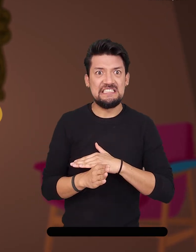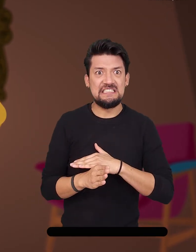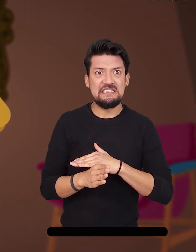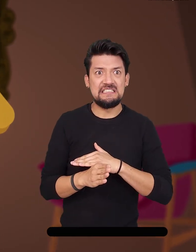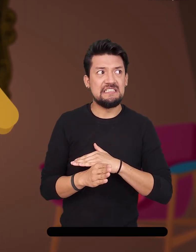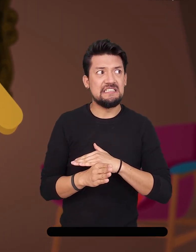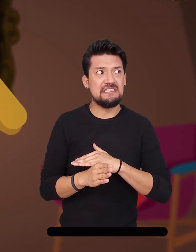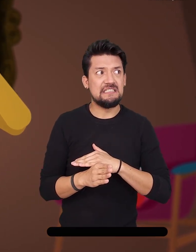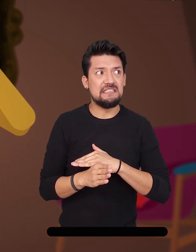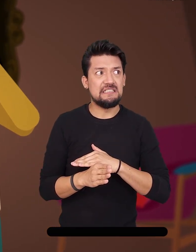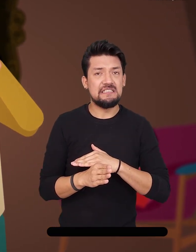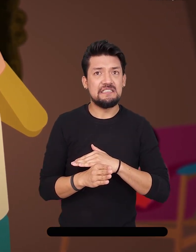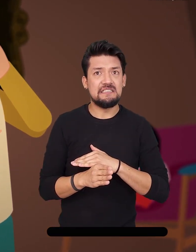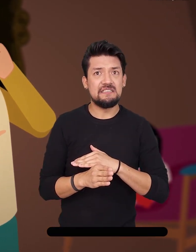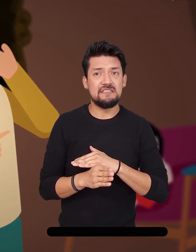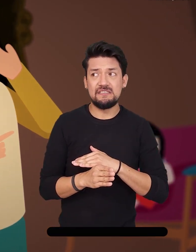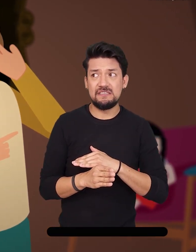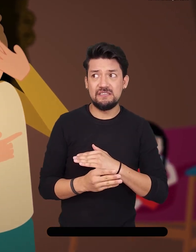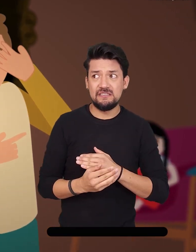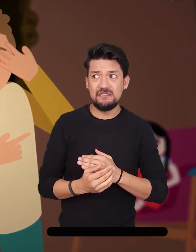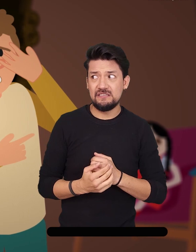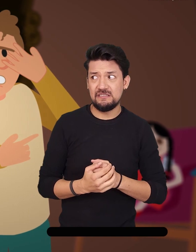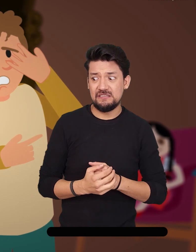Josué entraron, quedaron petrificados